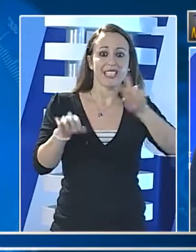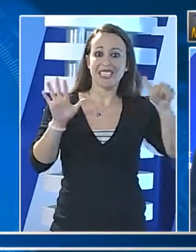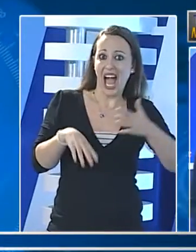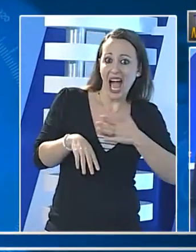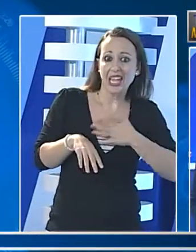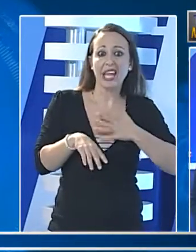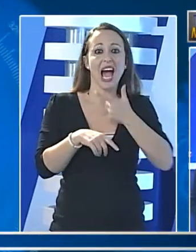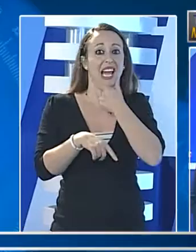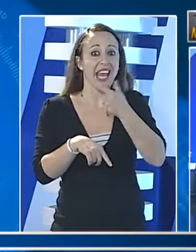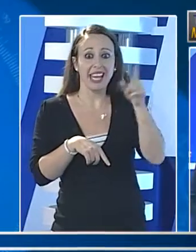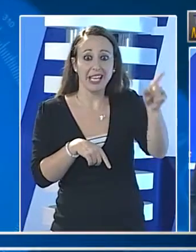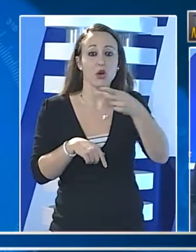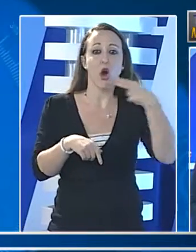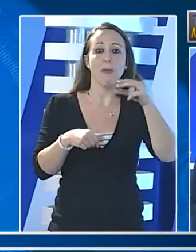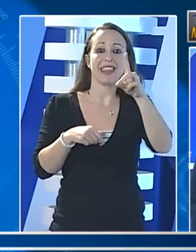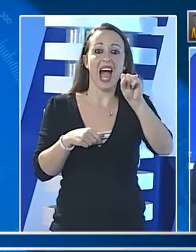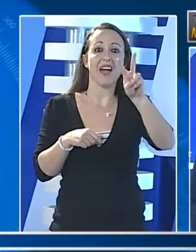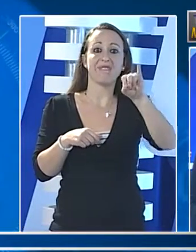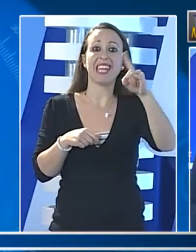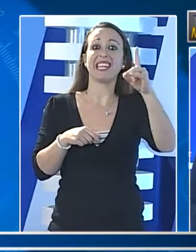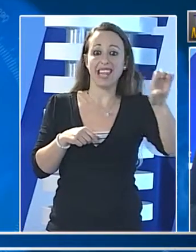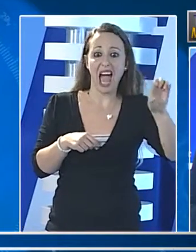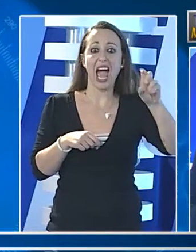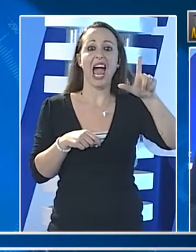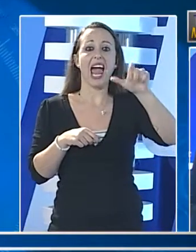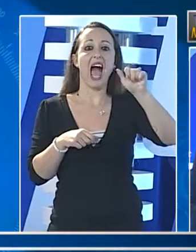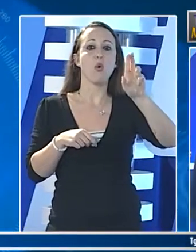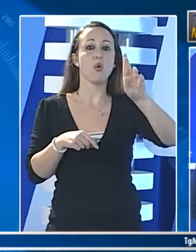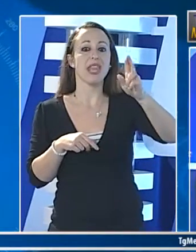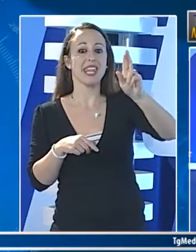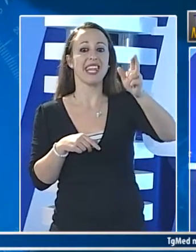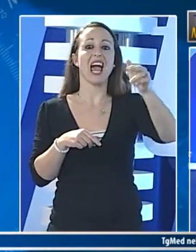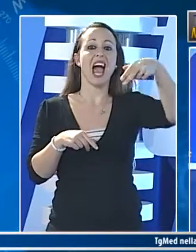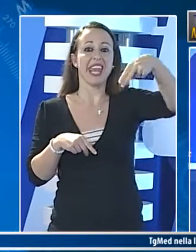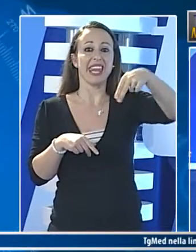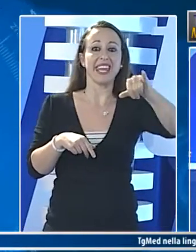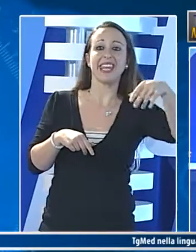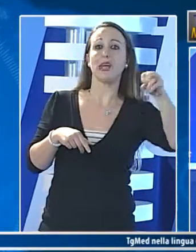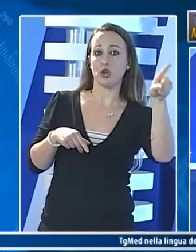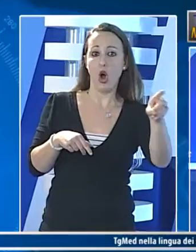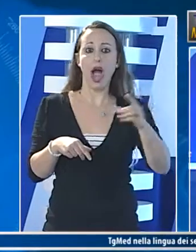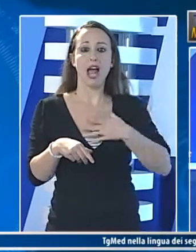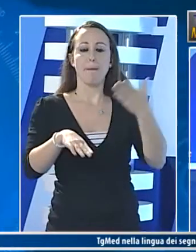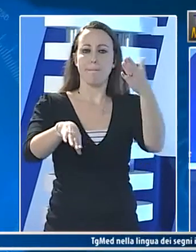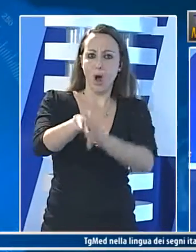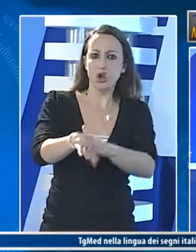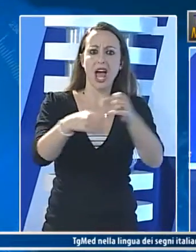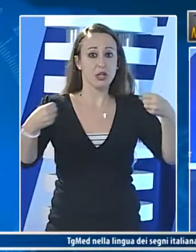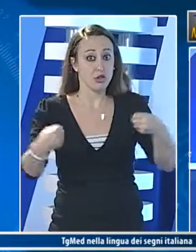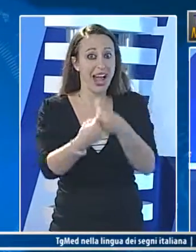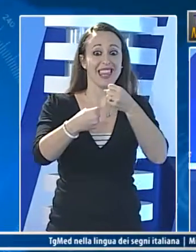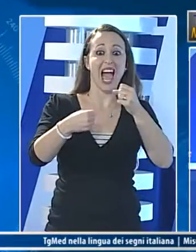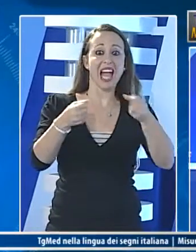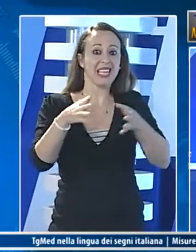manutenzione un motociclista di 26 anni originario di carini davide laurannino è morto in un